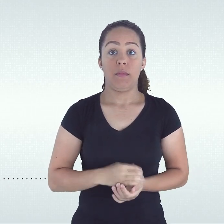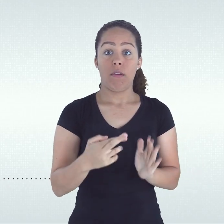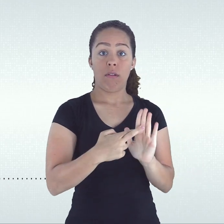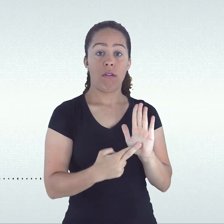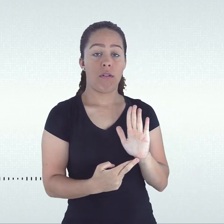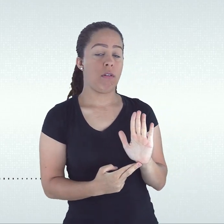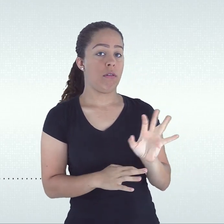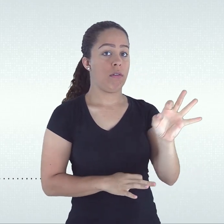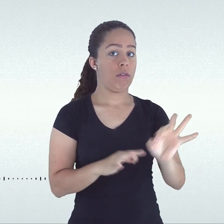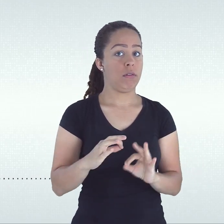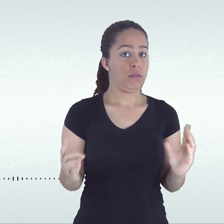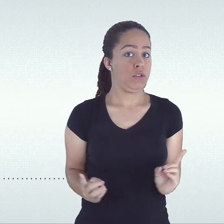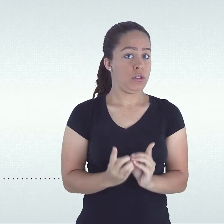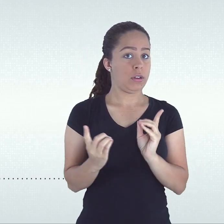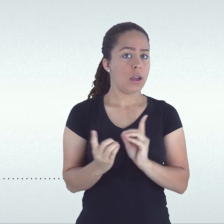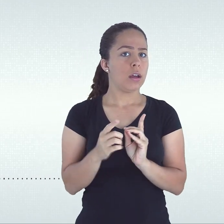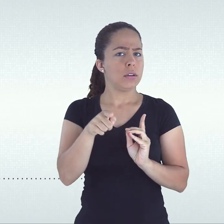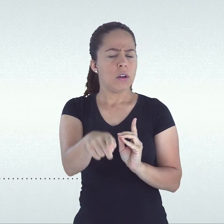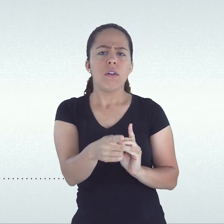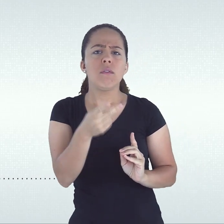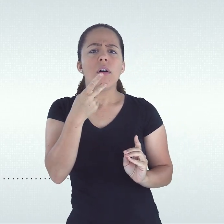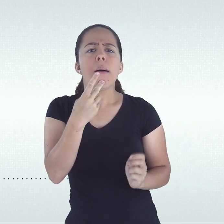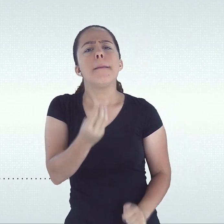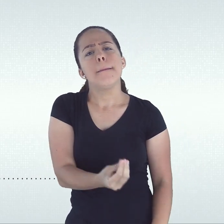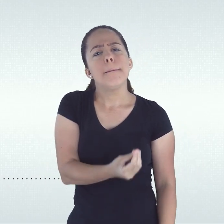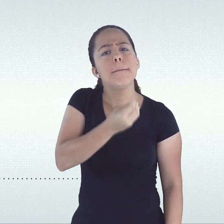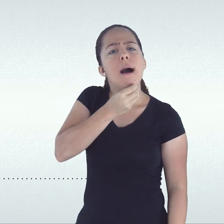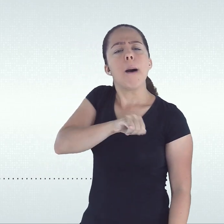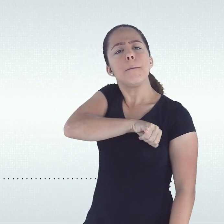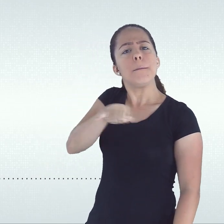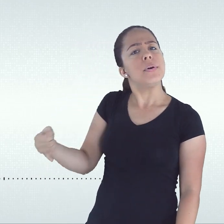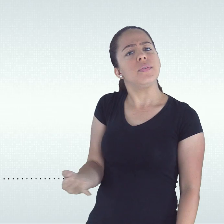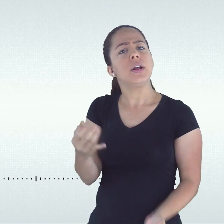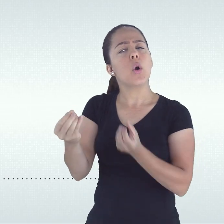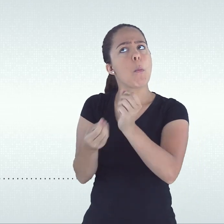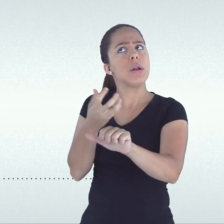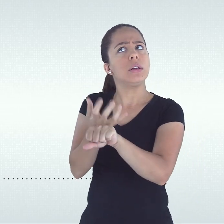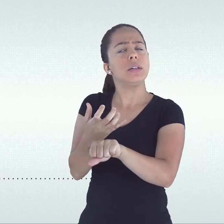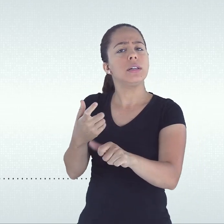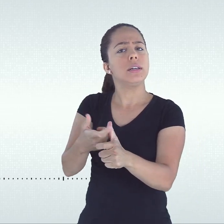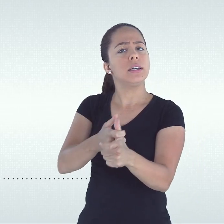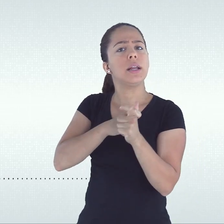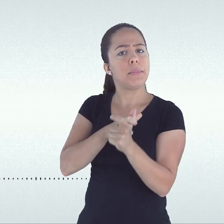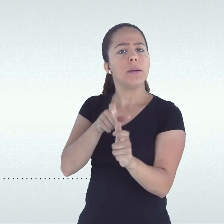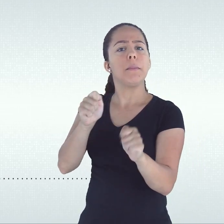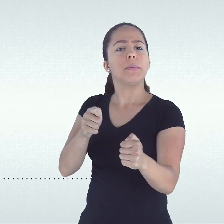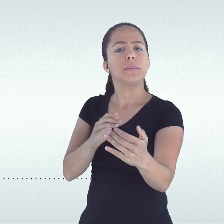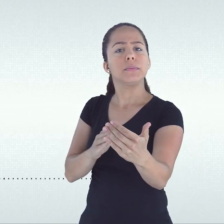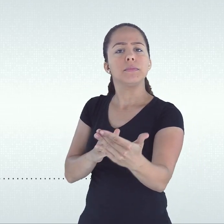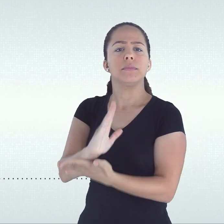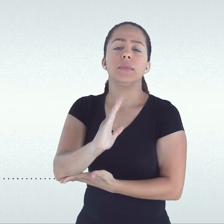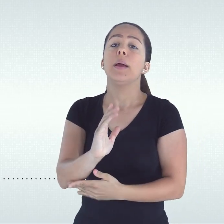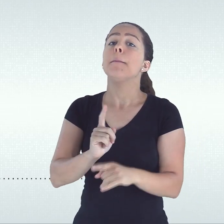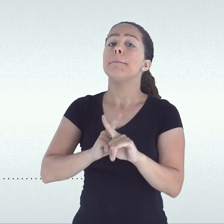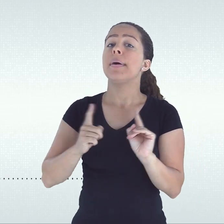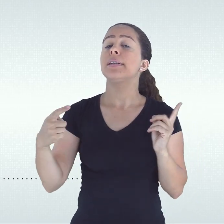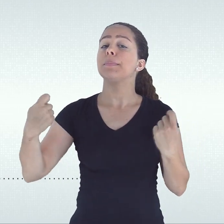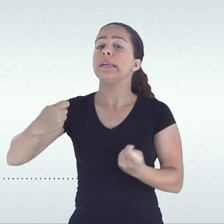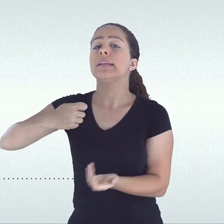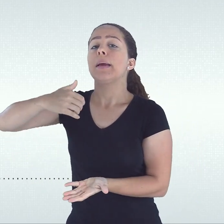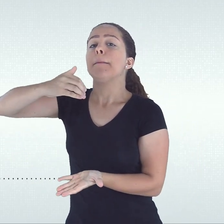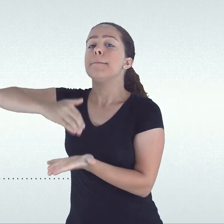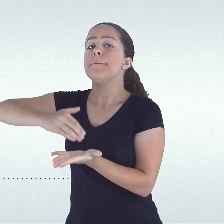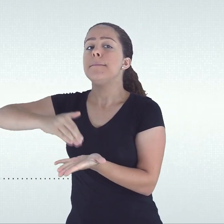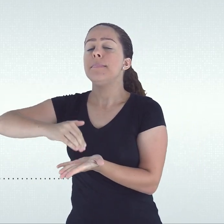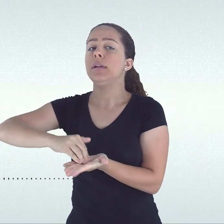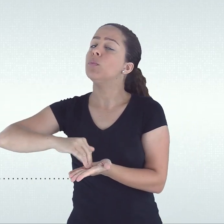possibilita a aceleração do regime de dependência, indicando a possibilidade de não cumprimento de uma quantidade